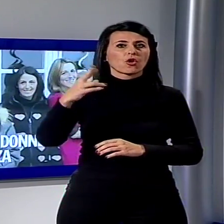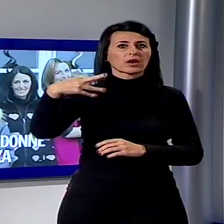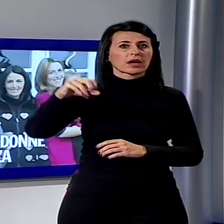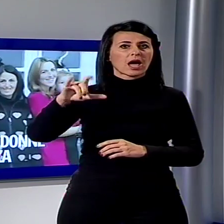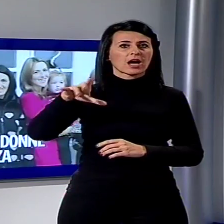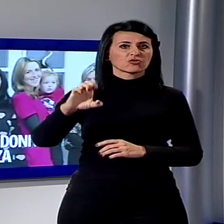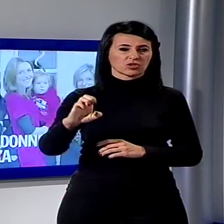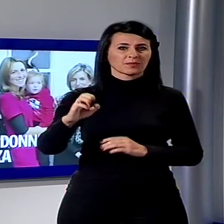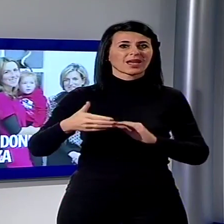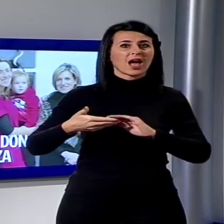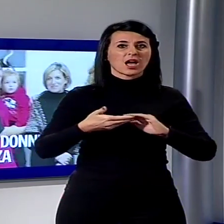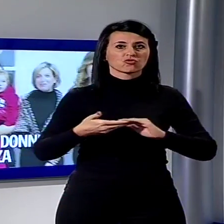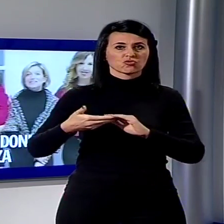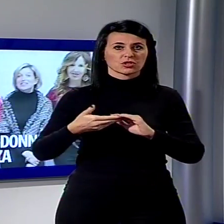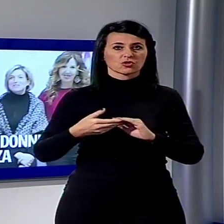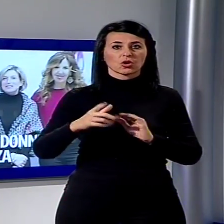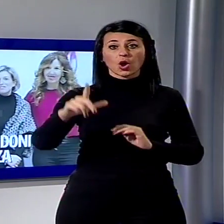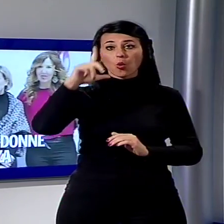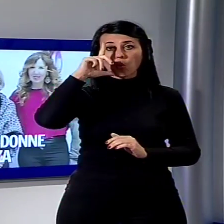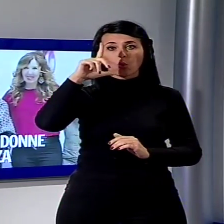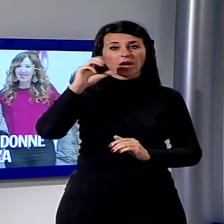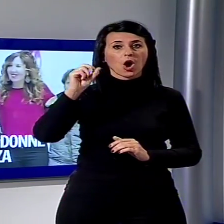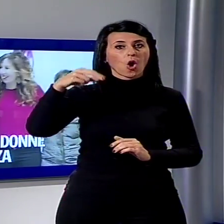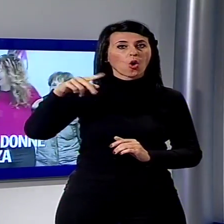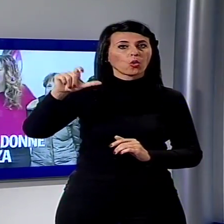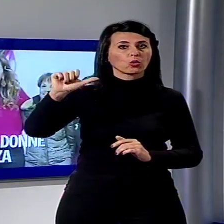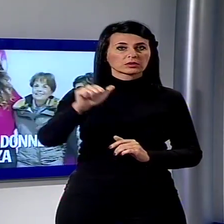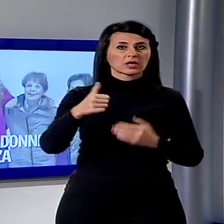'associazione Luna Onlus, aperto una sede anche a Pieve Fosciana.